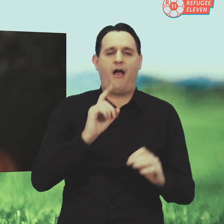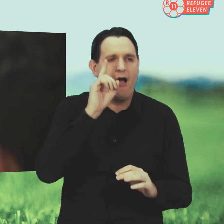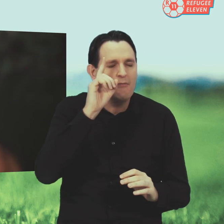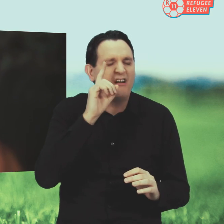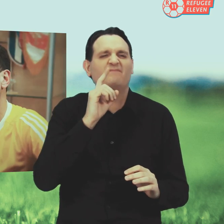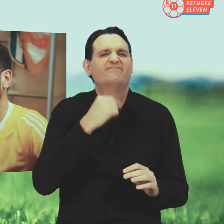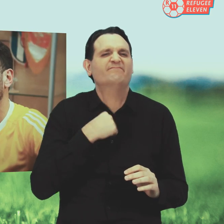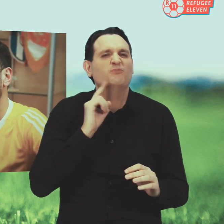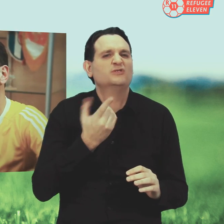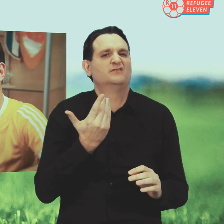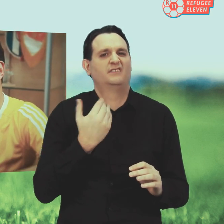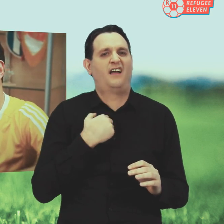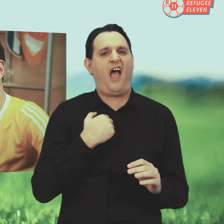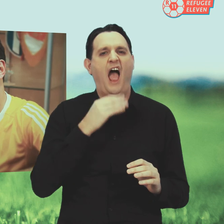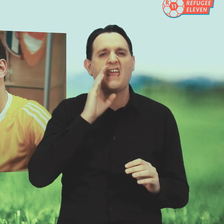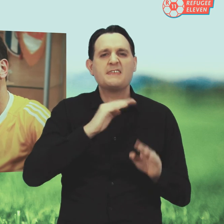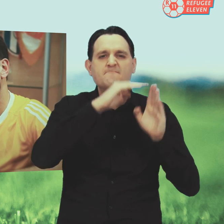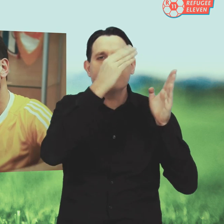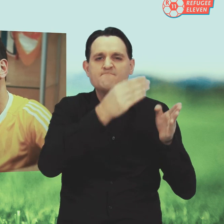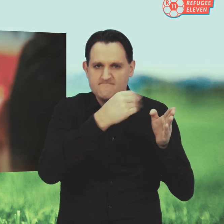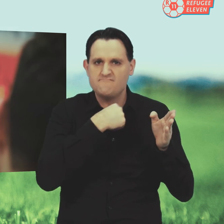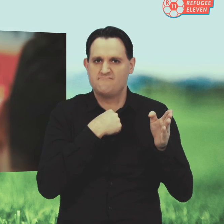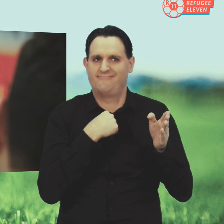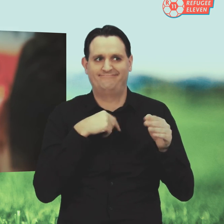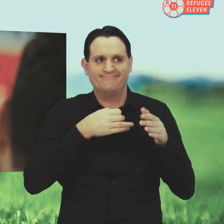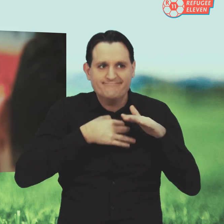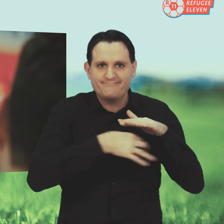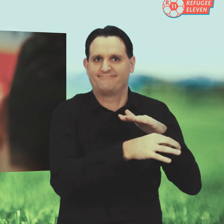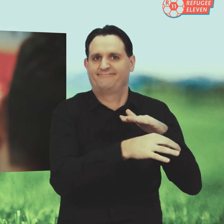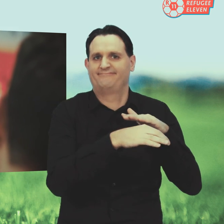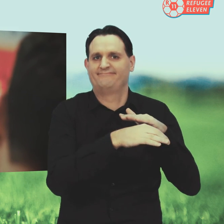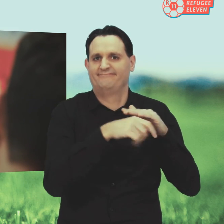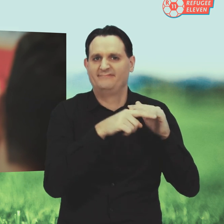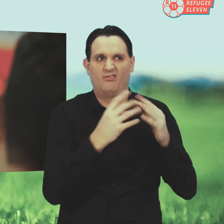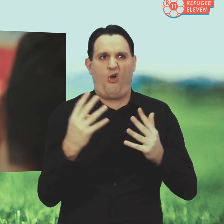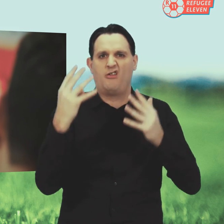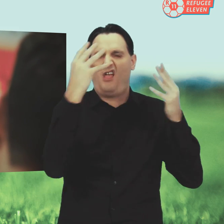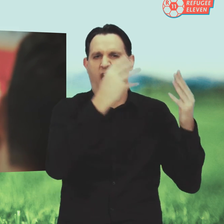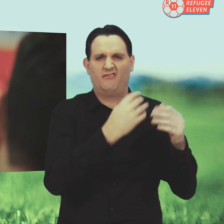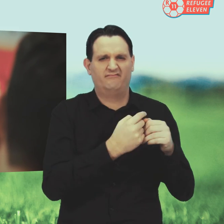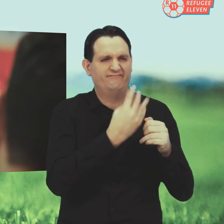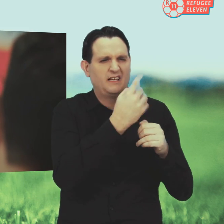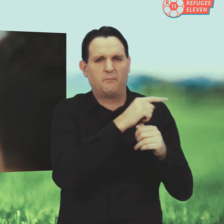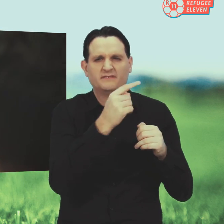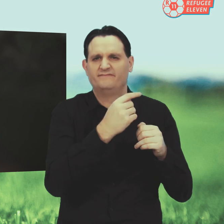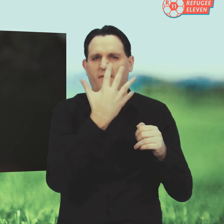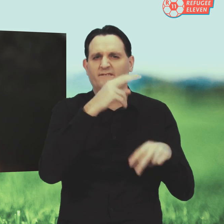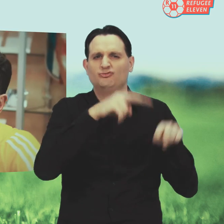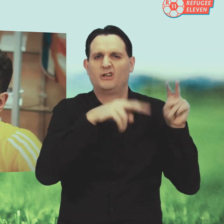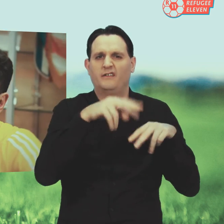Schutz. Aber wir mussten in Übergangsheimen wohnen. Und wir waren halt neun Jahre im Übergangsheim in vier